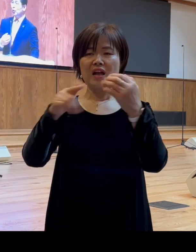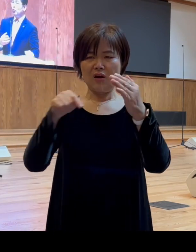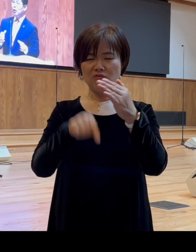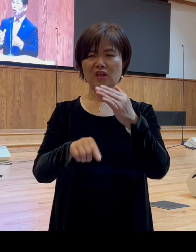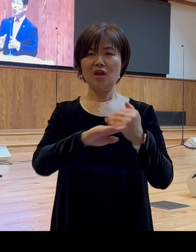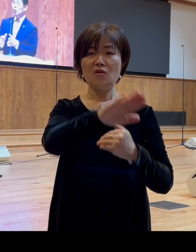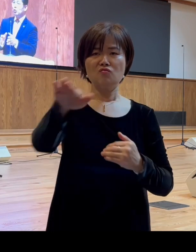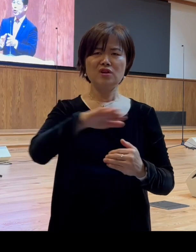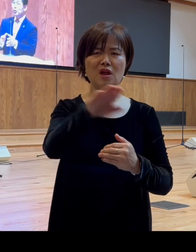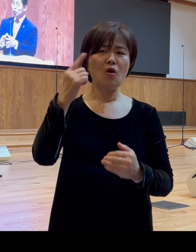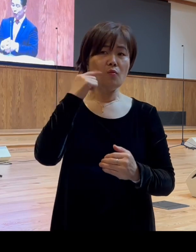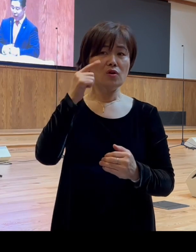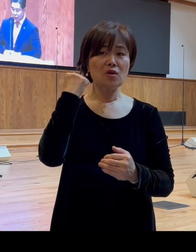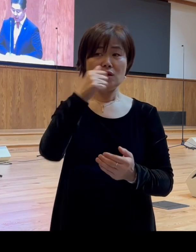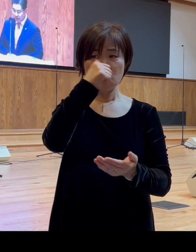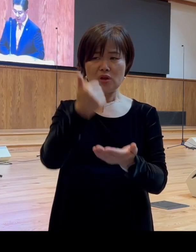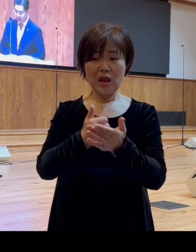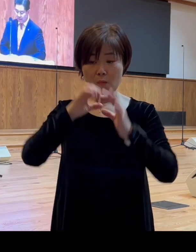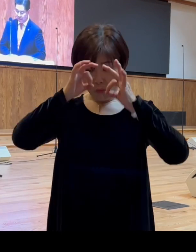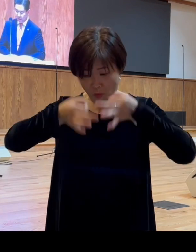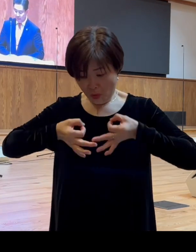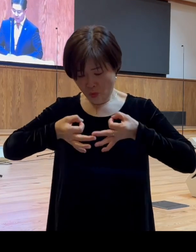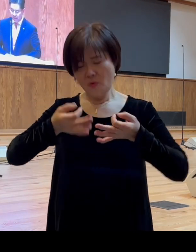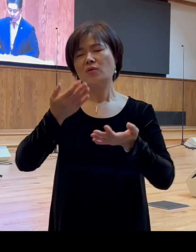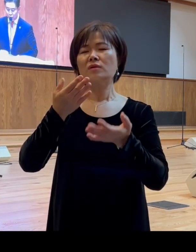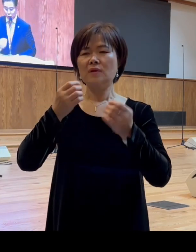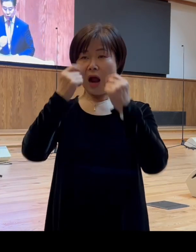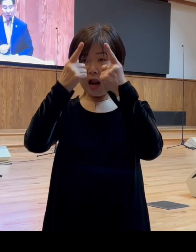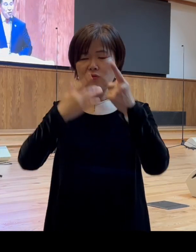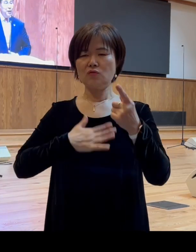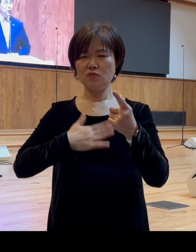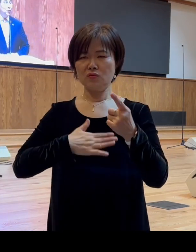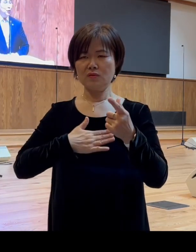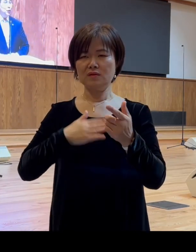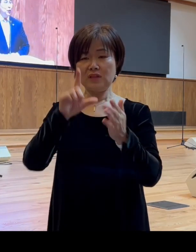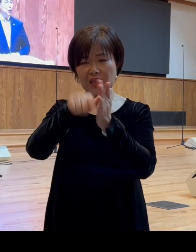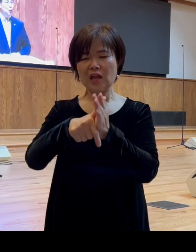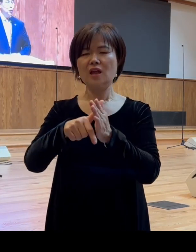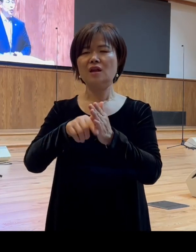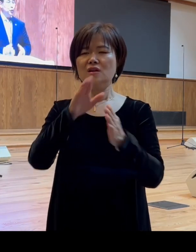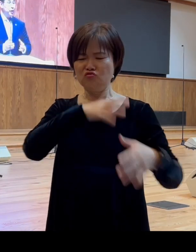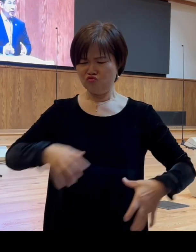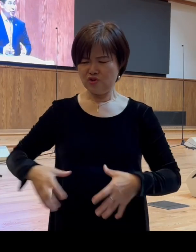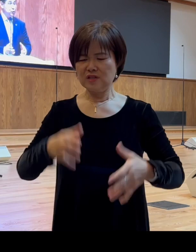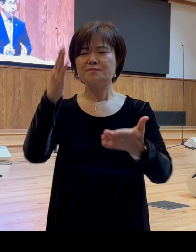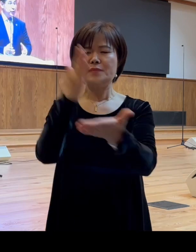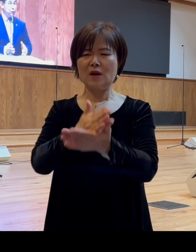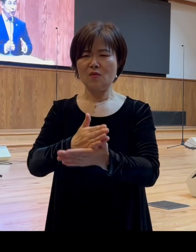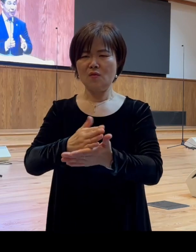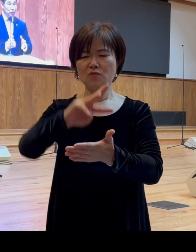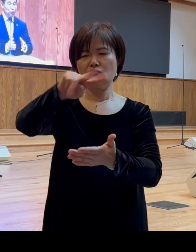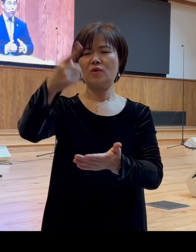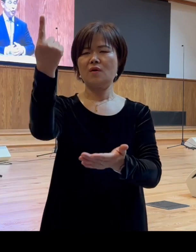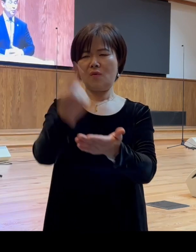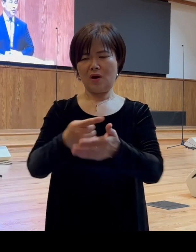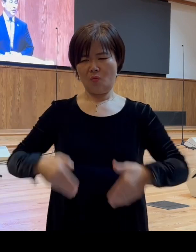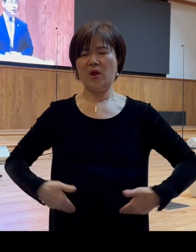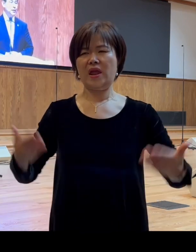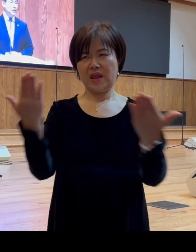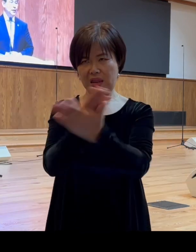허물과 죄를 조명해 주실 때 그럼 주저하지 말고 돌이켜 회개하실 수 있기를 주님의 이름으로 추건합니다 그럼